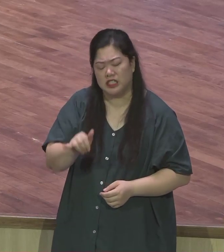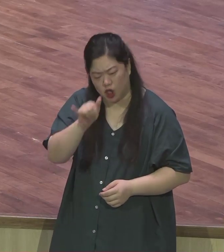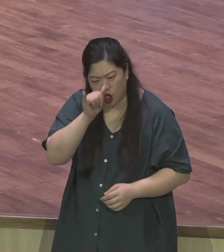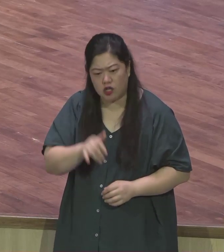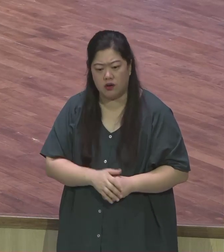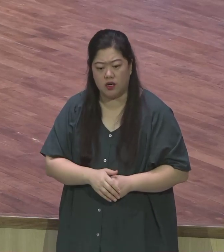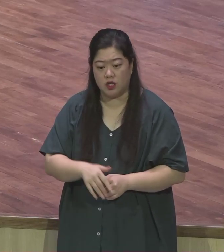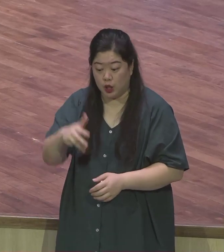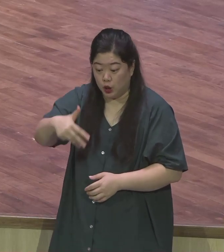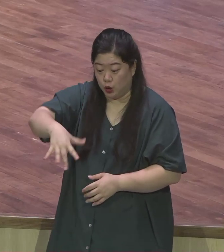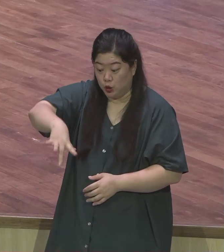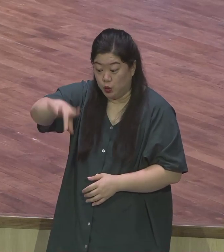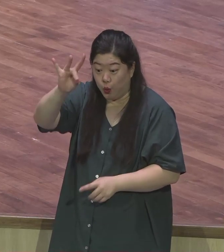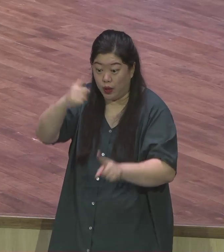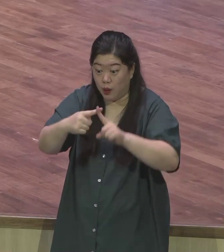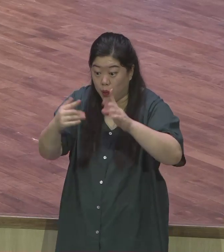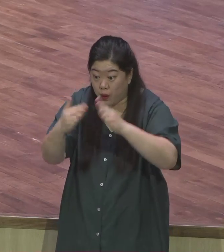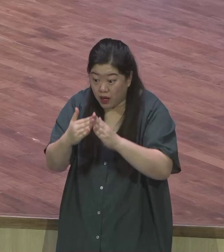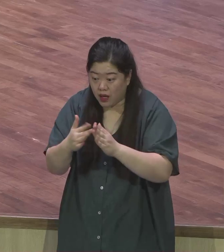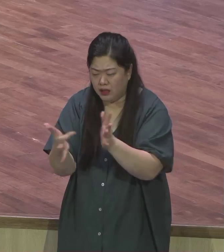않아도 모든 사람들 다 교회로 몰려올 것입니다